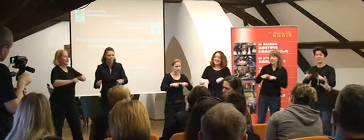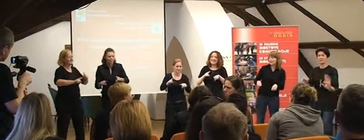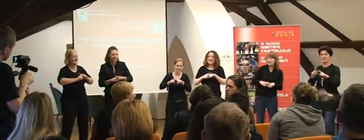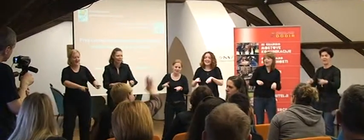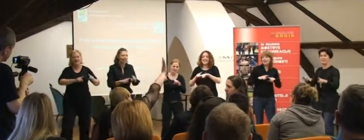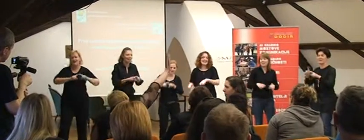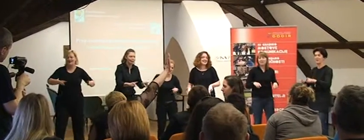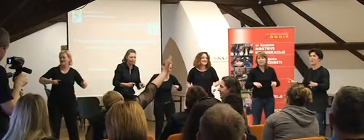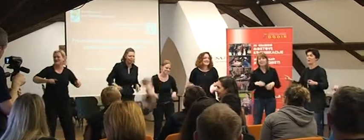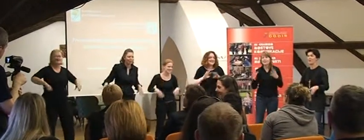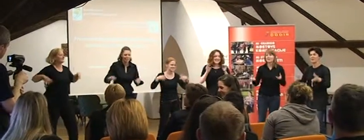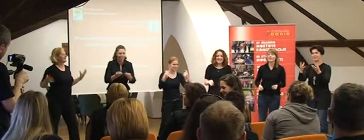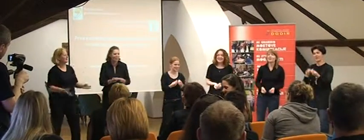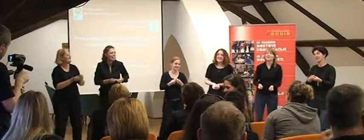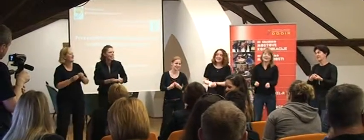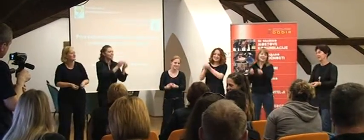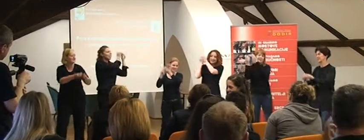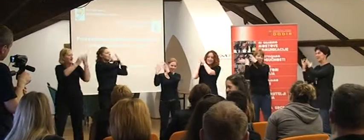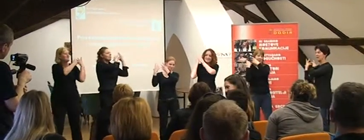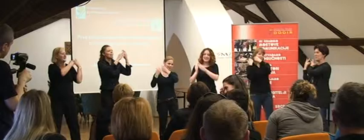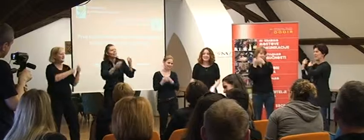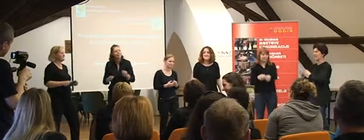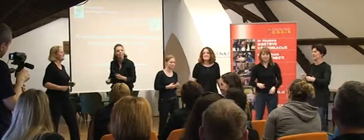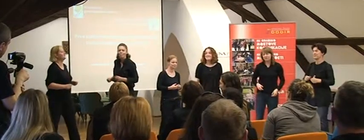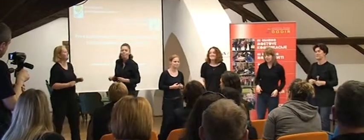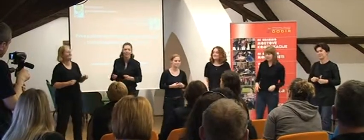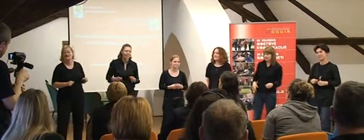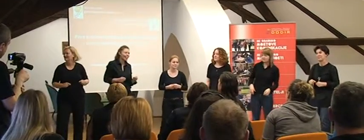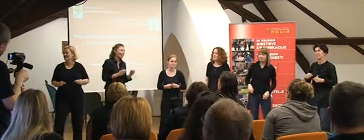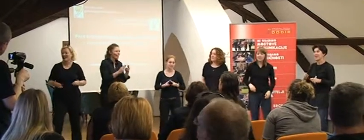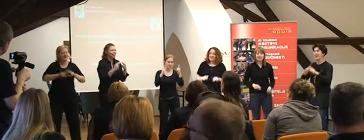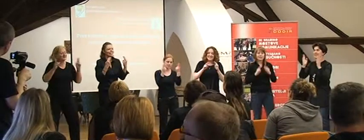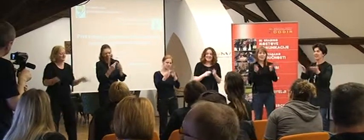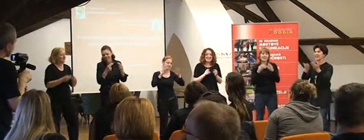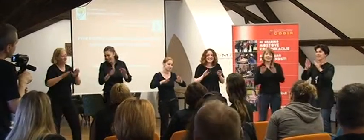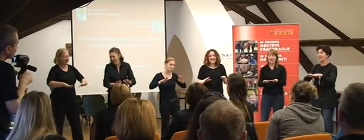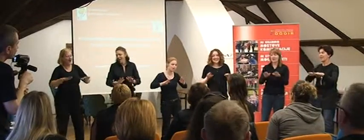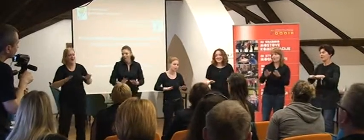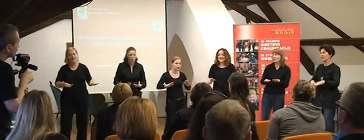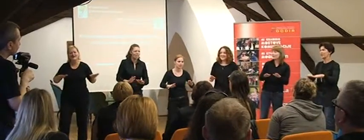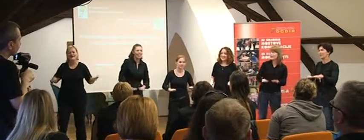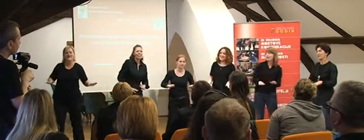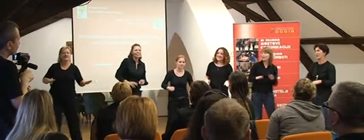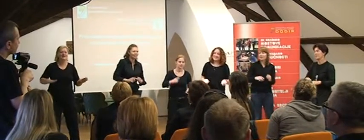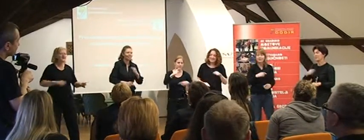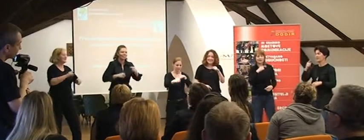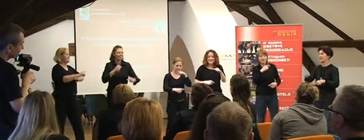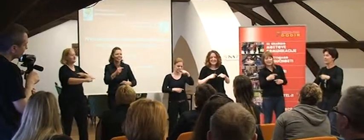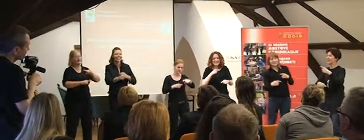ostavljam Sve iza sebe Svijet zdao je Vrti